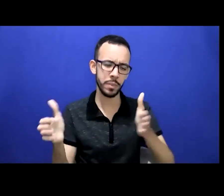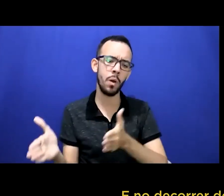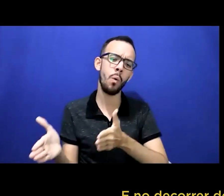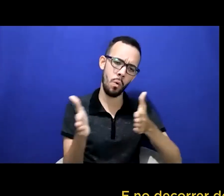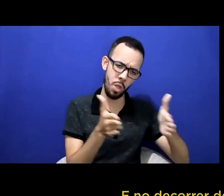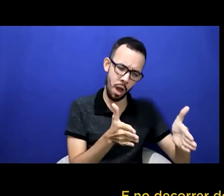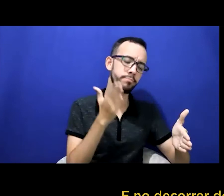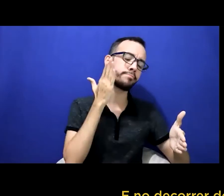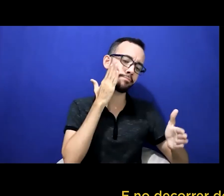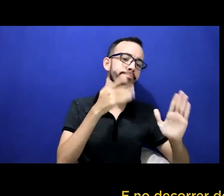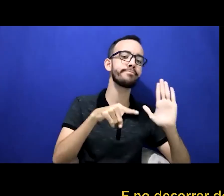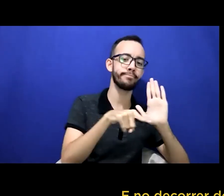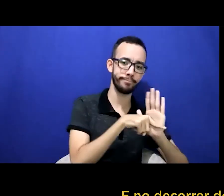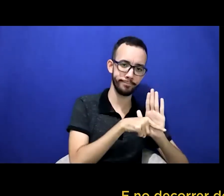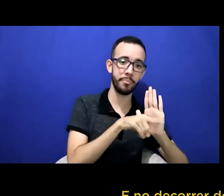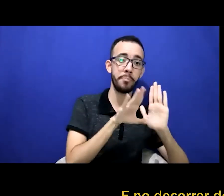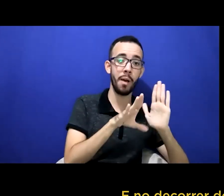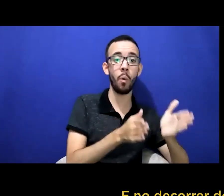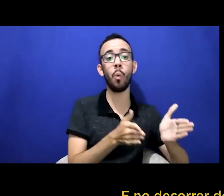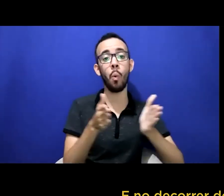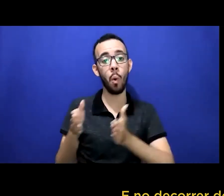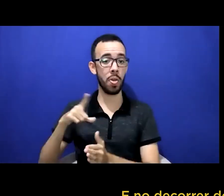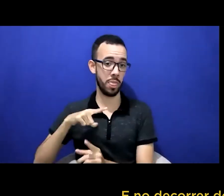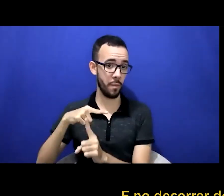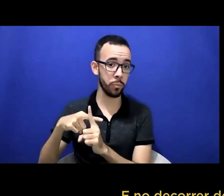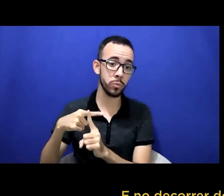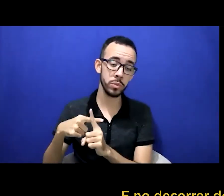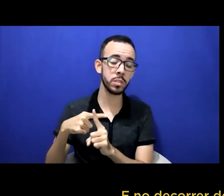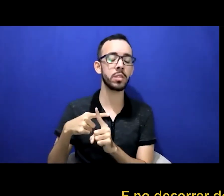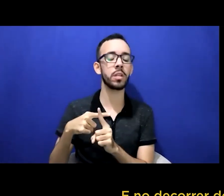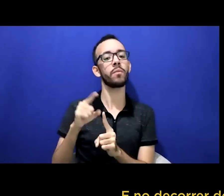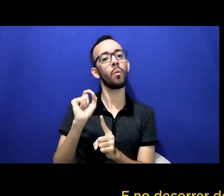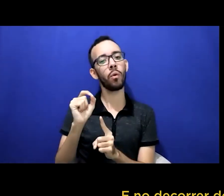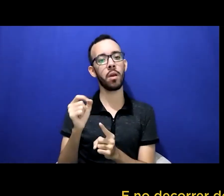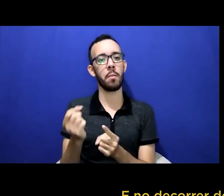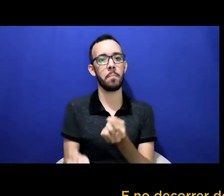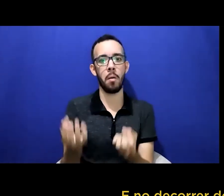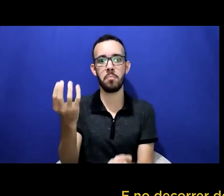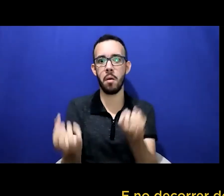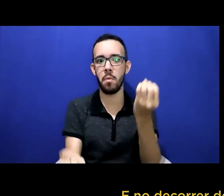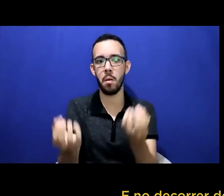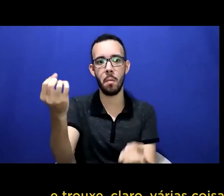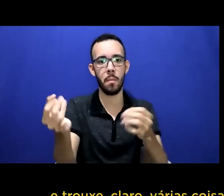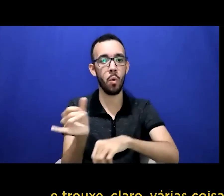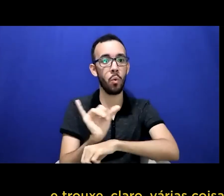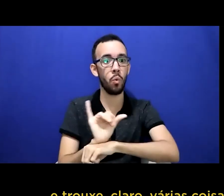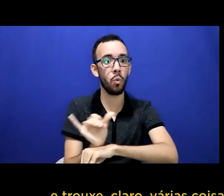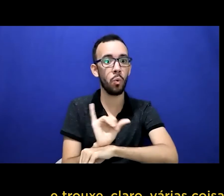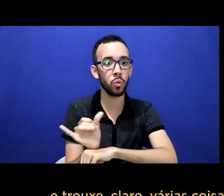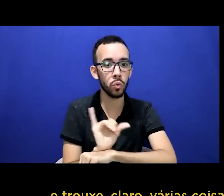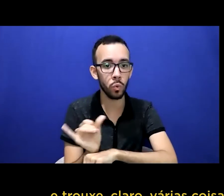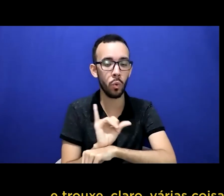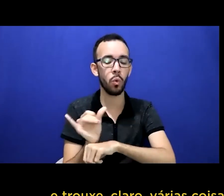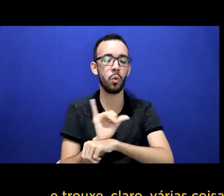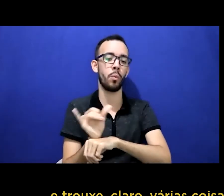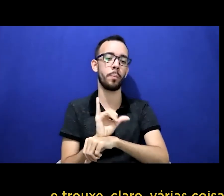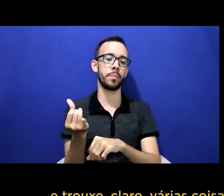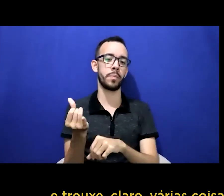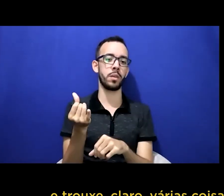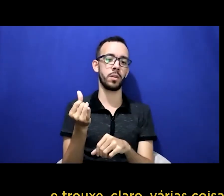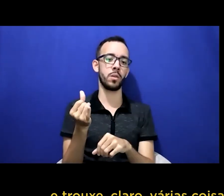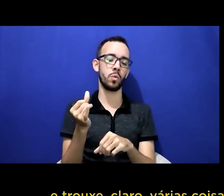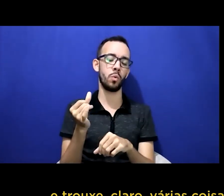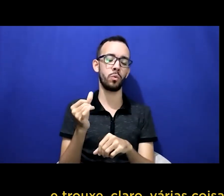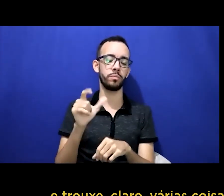E no decorrer do tempo agora a gente teve a pandemia e trouxe claro várias